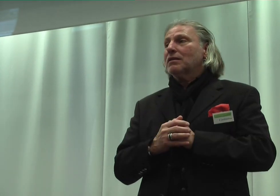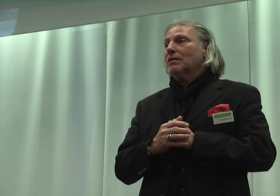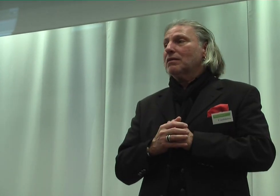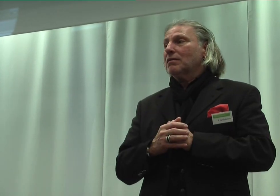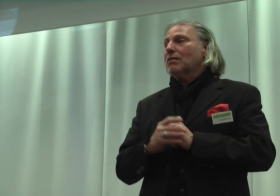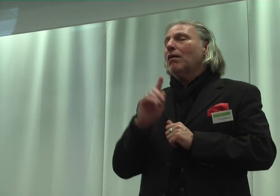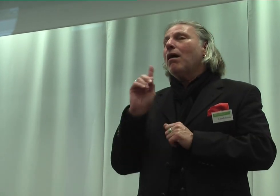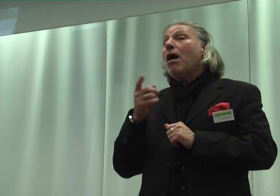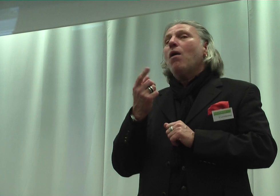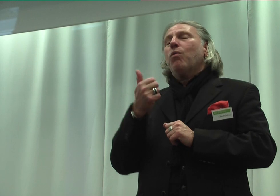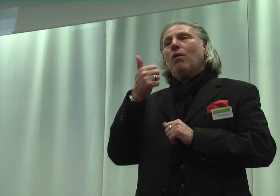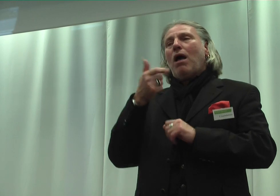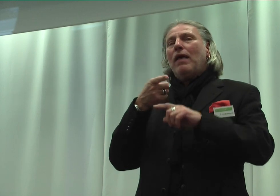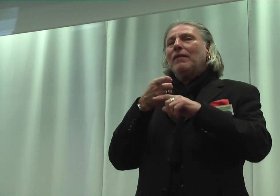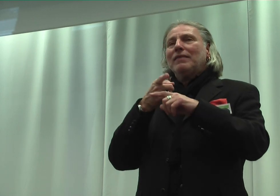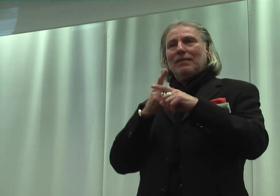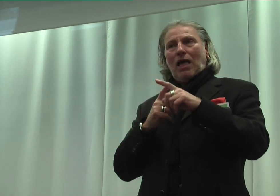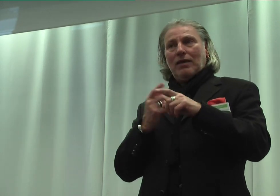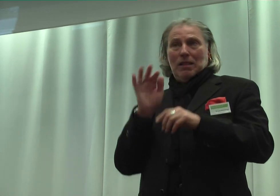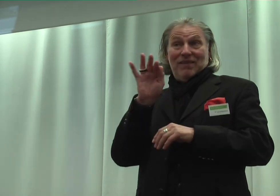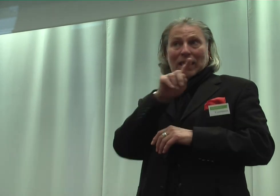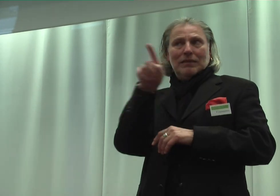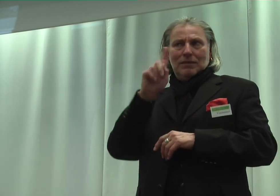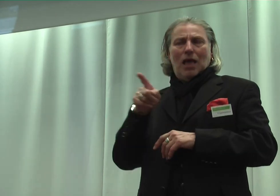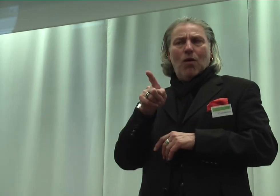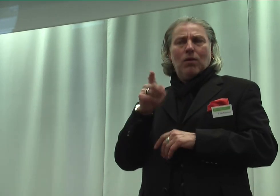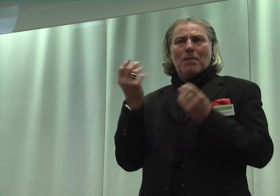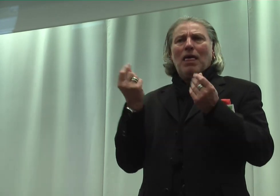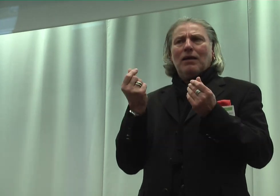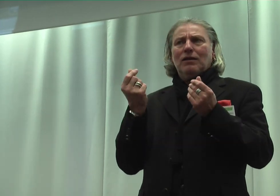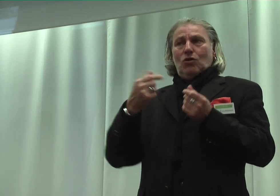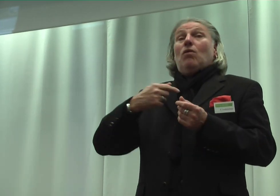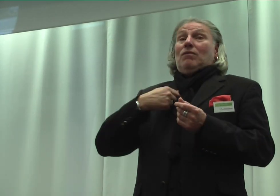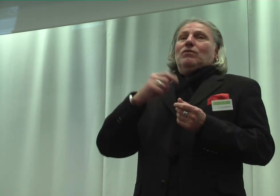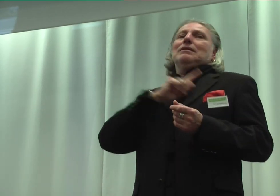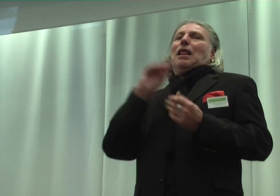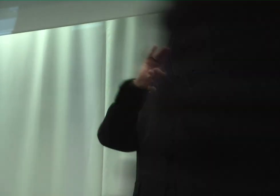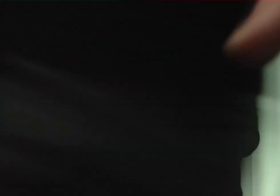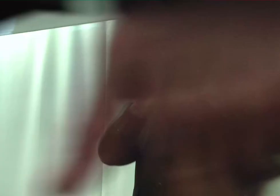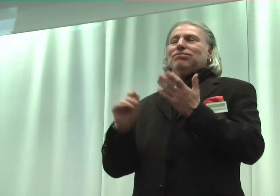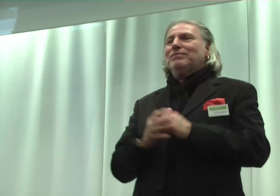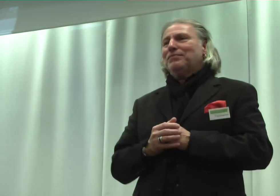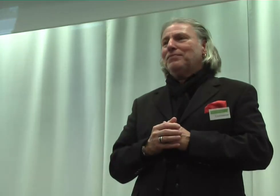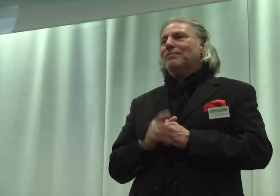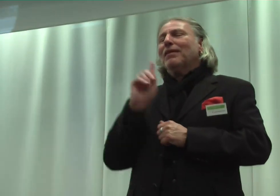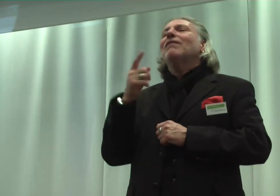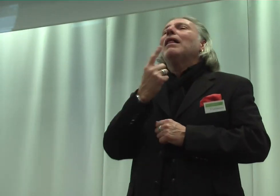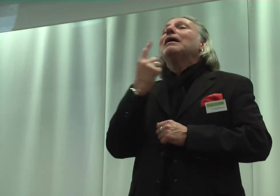ein Teil, das werden Sie dann auch erkennen, von mir stand, weil jeder sagt, es ist nicht mehr